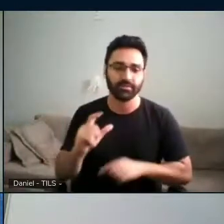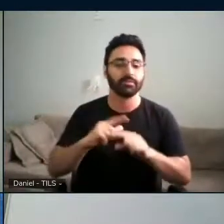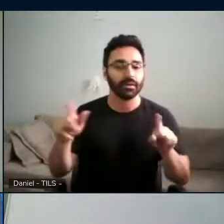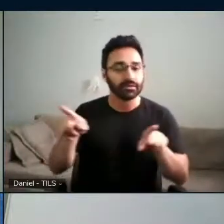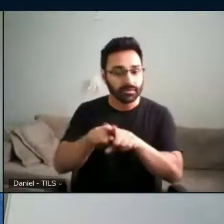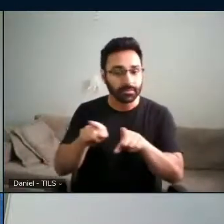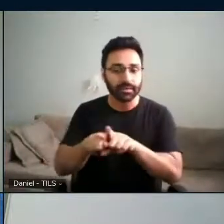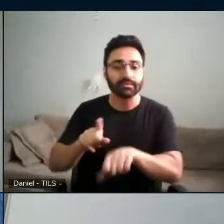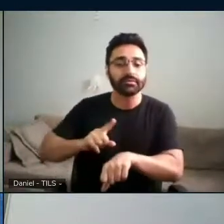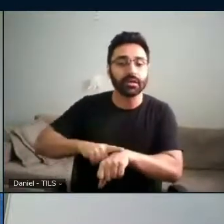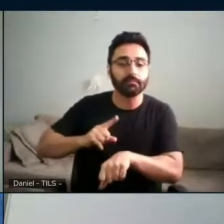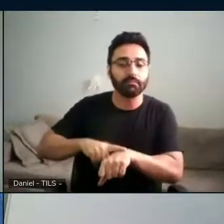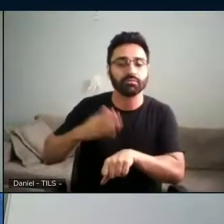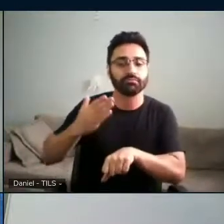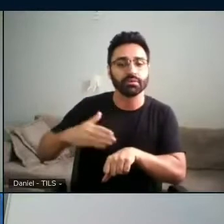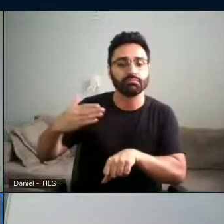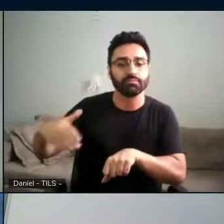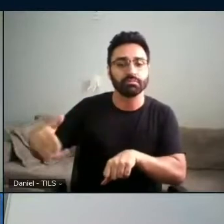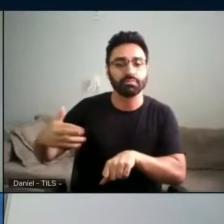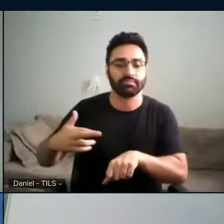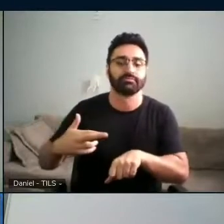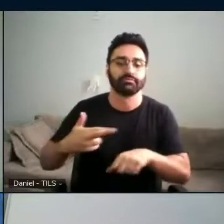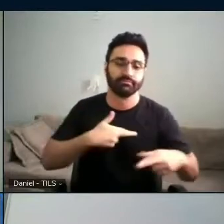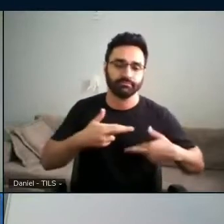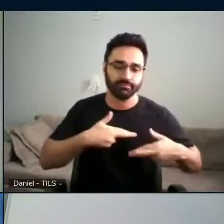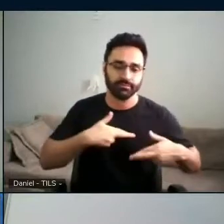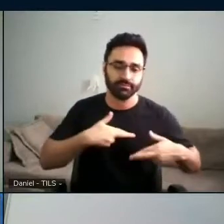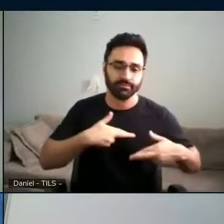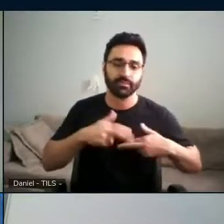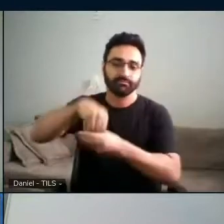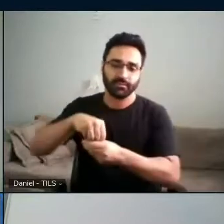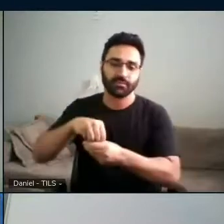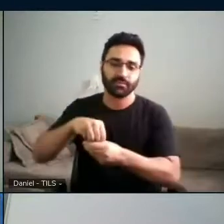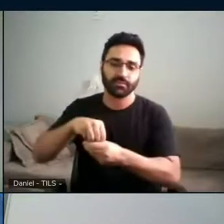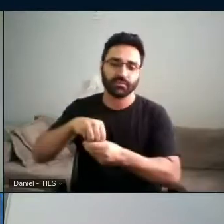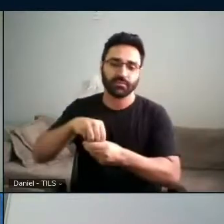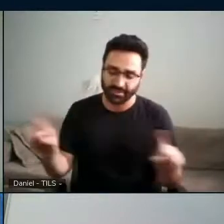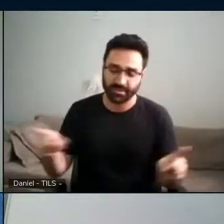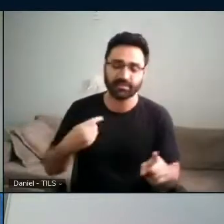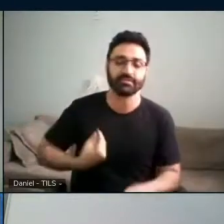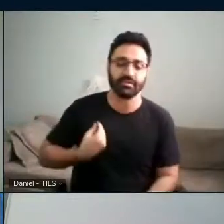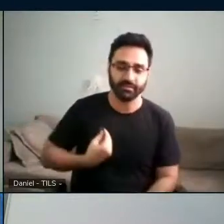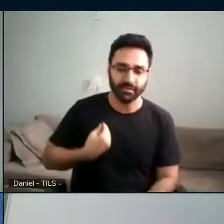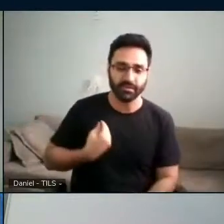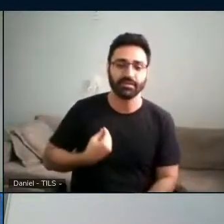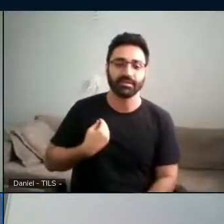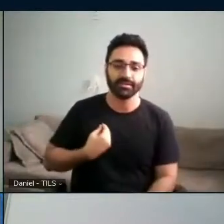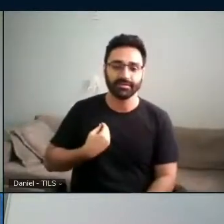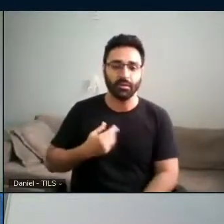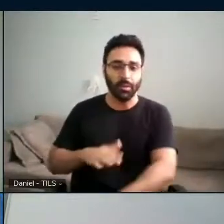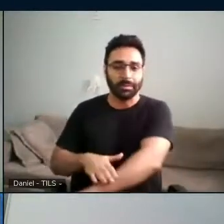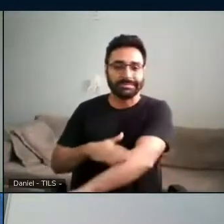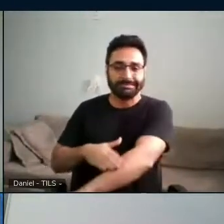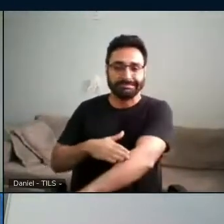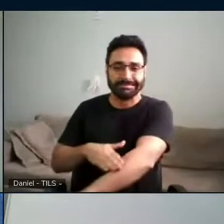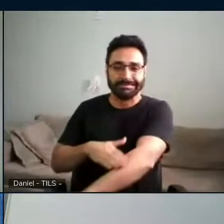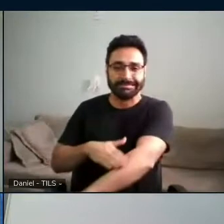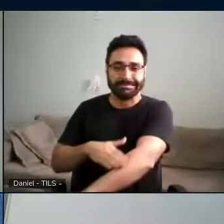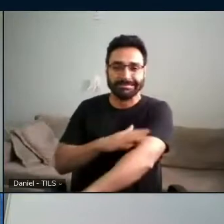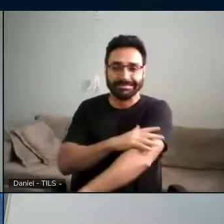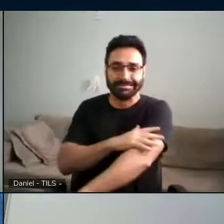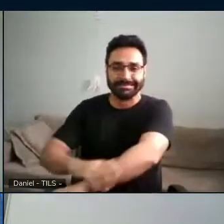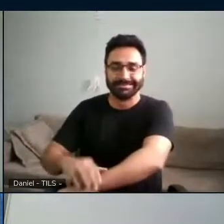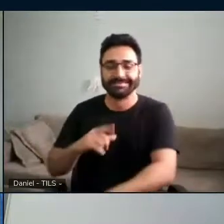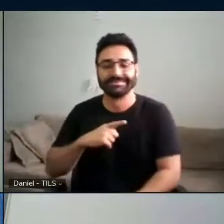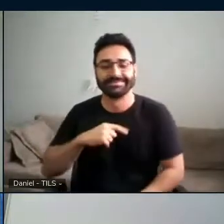um tempo musical. Aí também está presente a musicalidade da vida, a musicalidade das palavras, que está para além do sentido